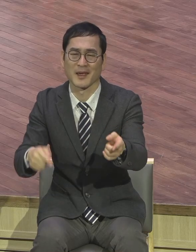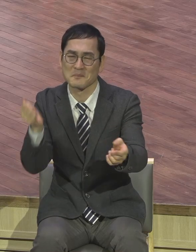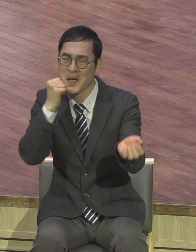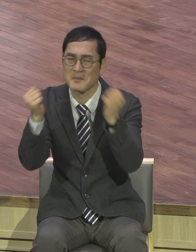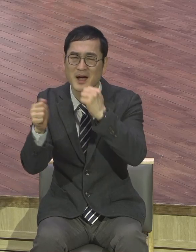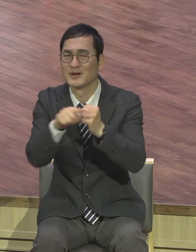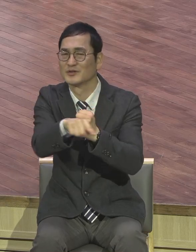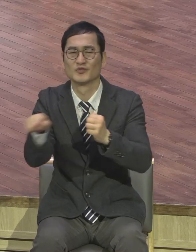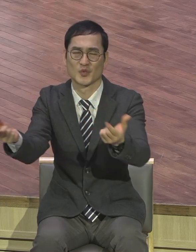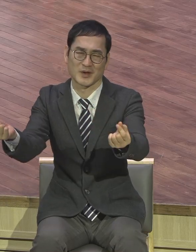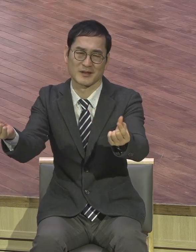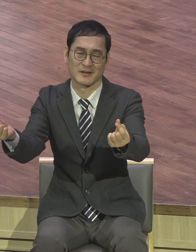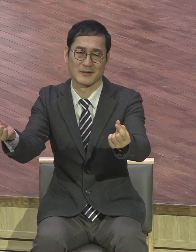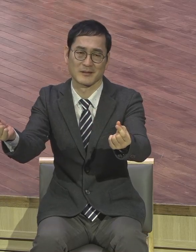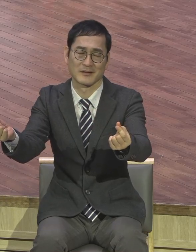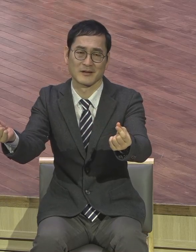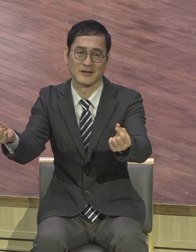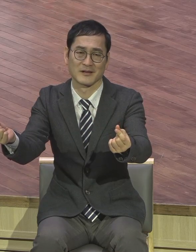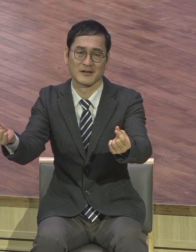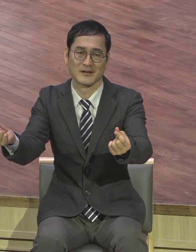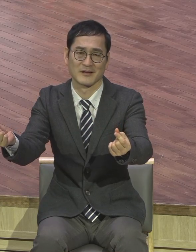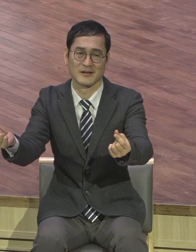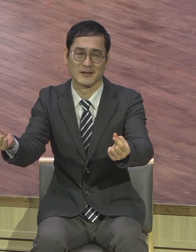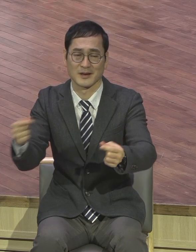3장의 세상의 모습이 다 이렇습니다.